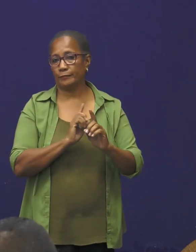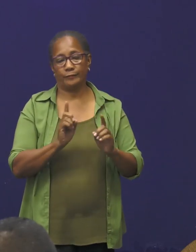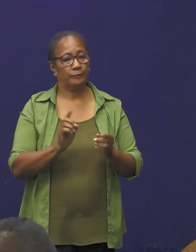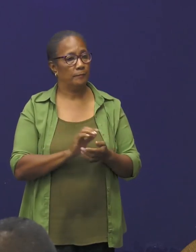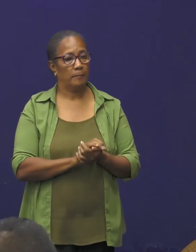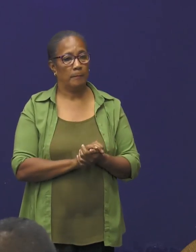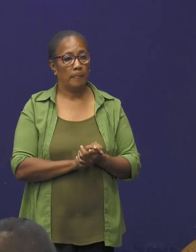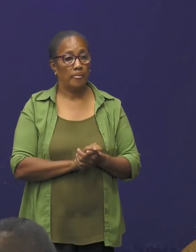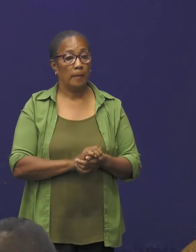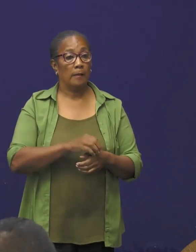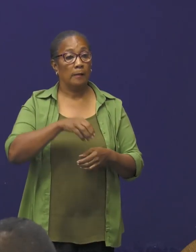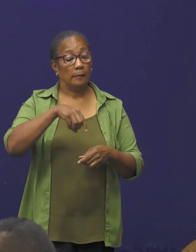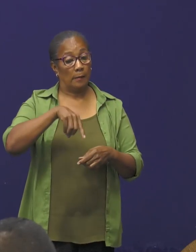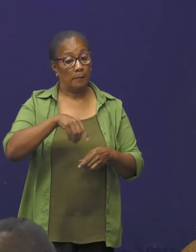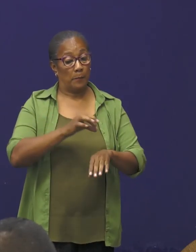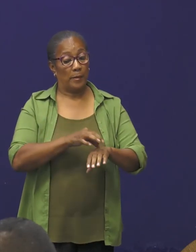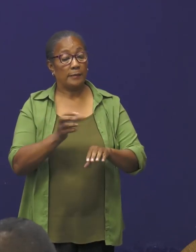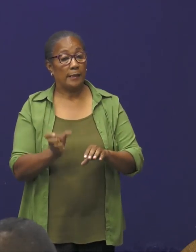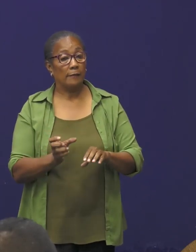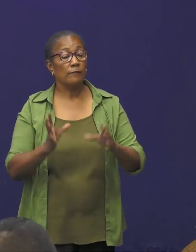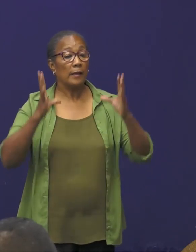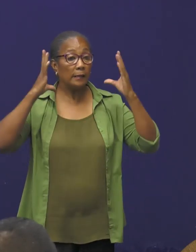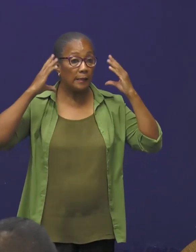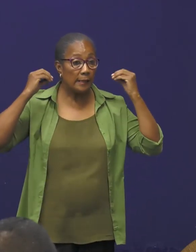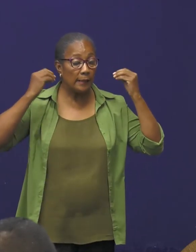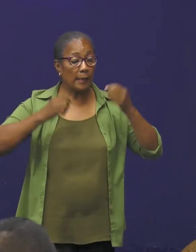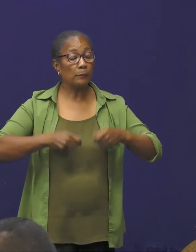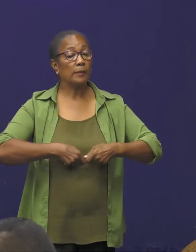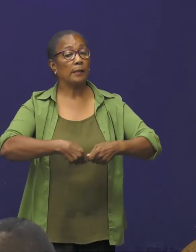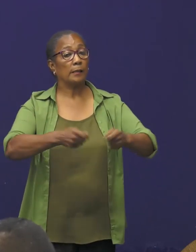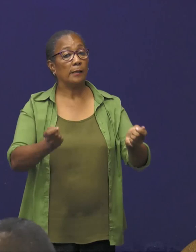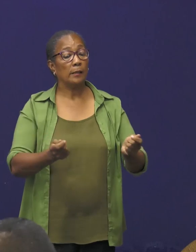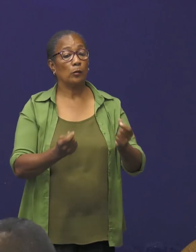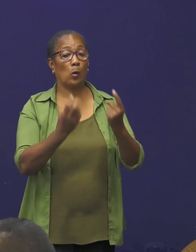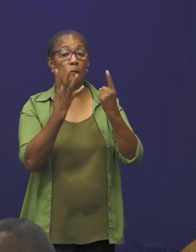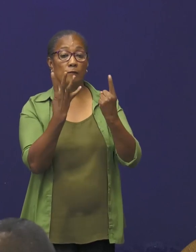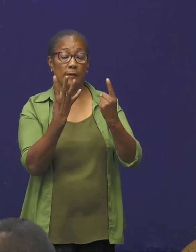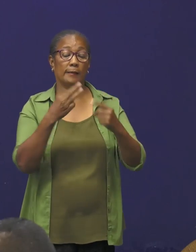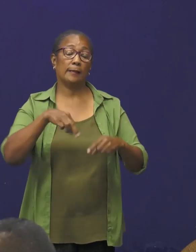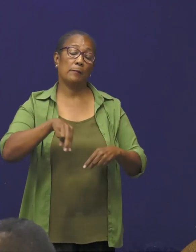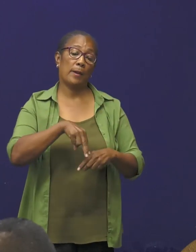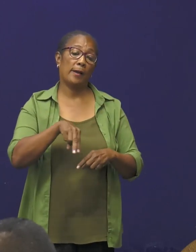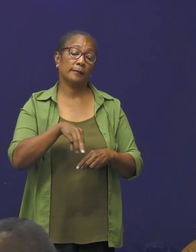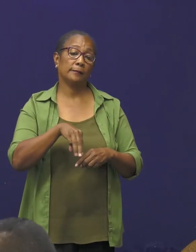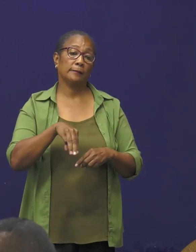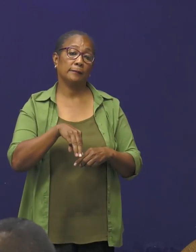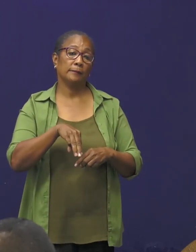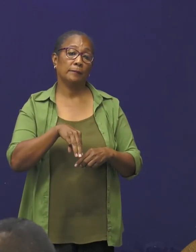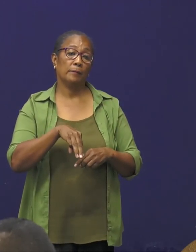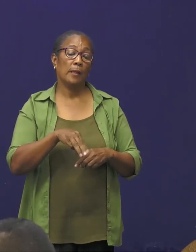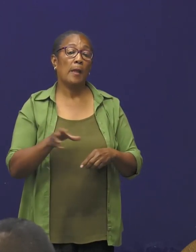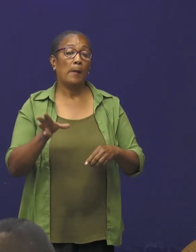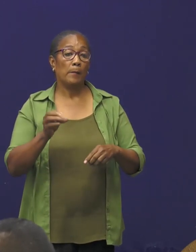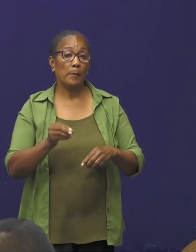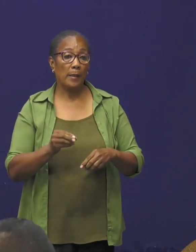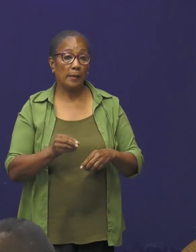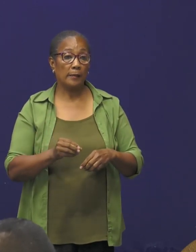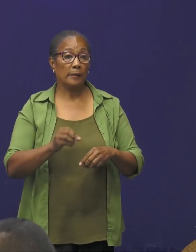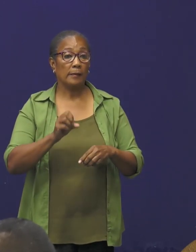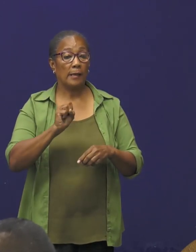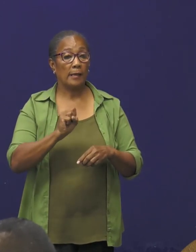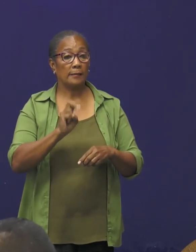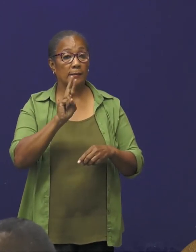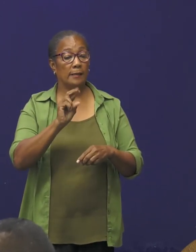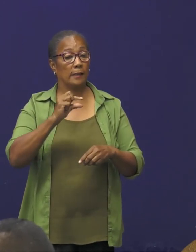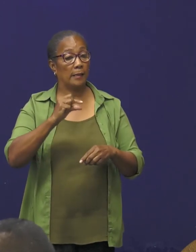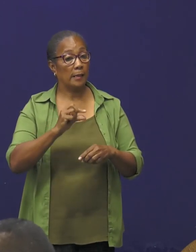De patiënt van Nederland presenteerde zich op 14 maart bij de spoedeisende hulp